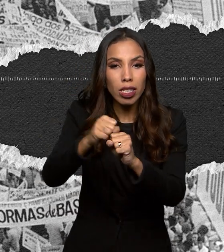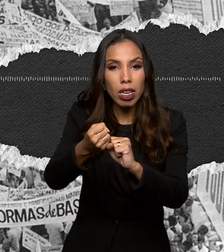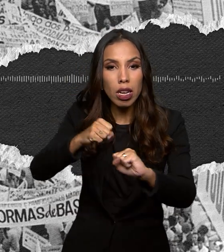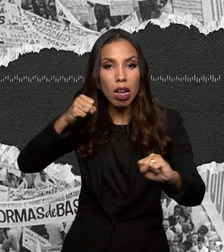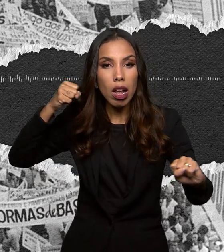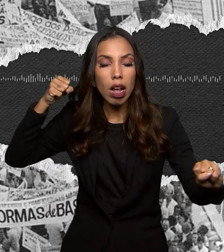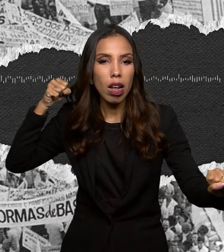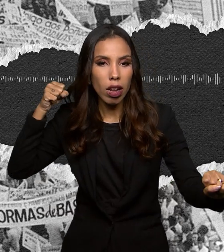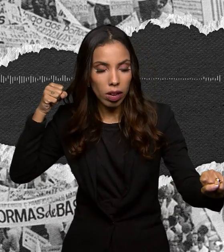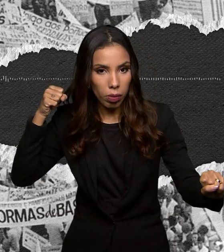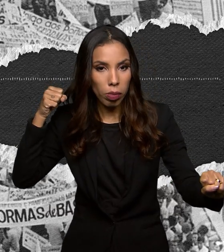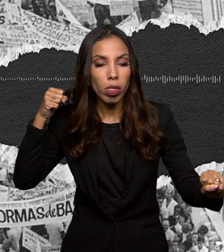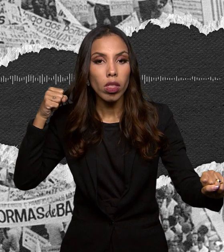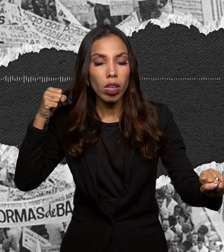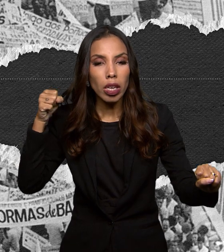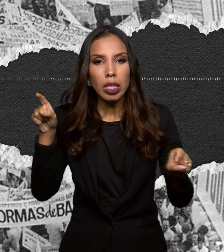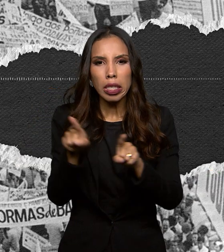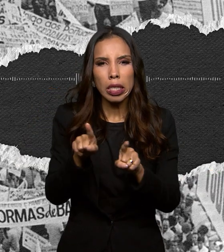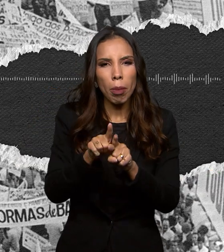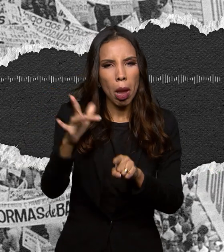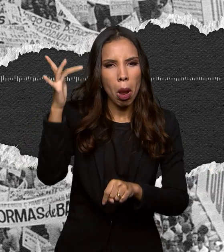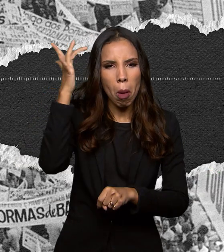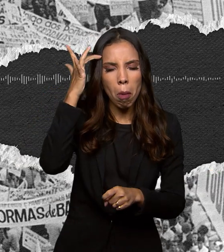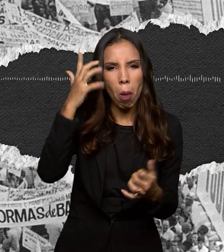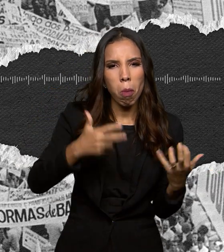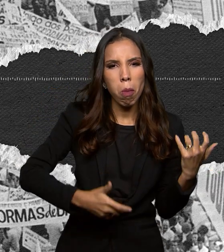Tinha até moda de viola para falar do pai de Auro.